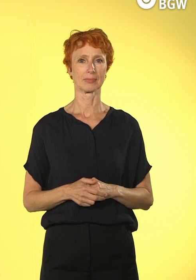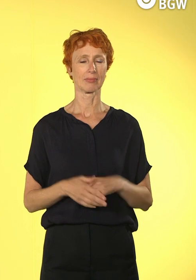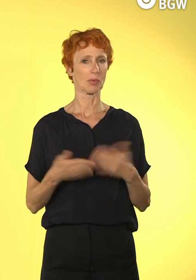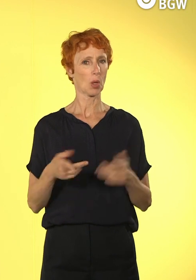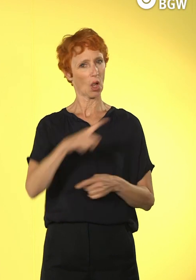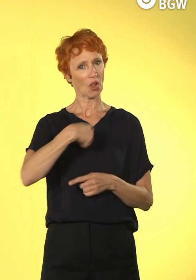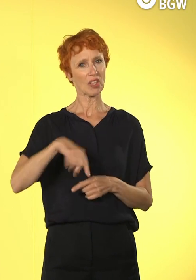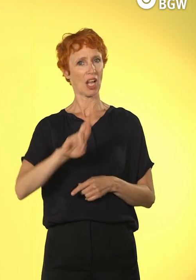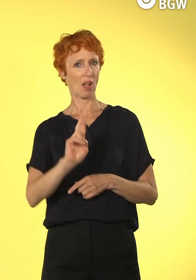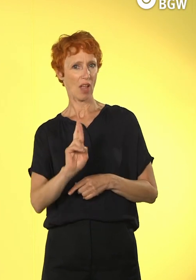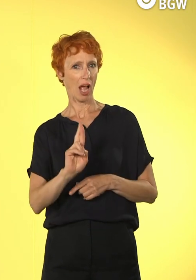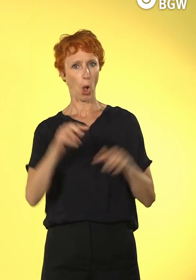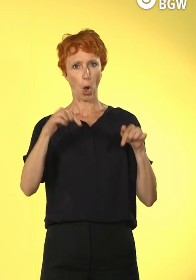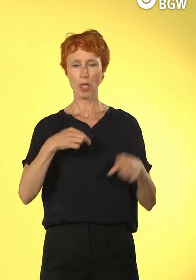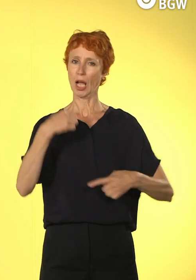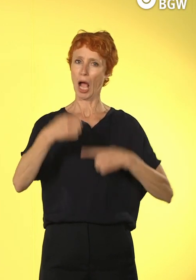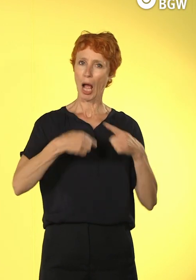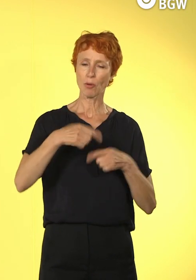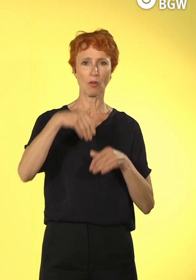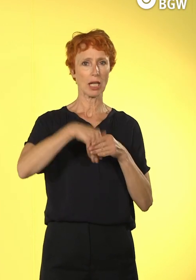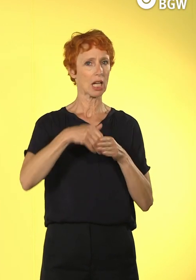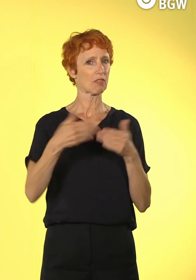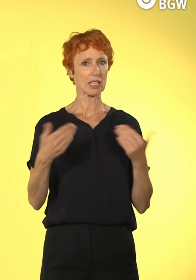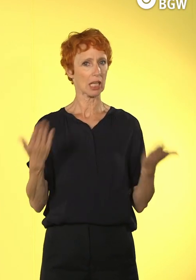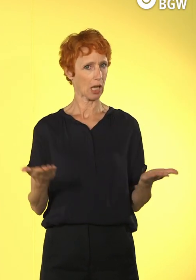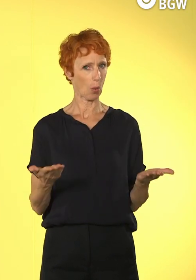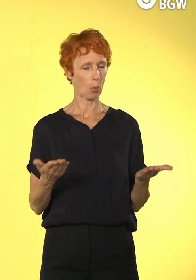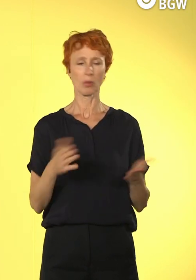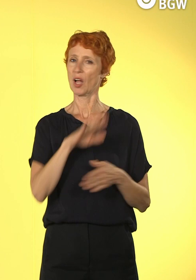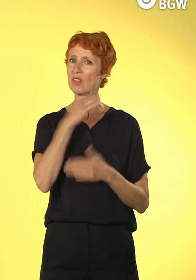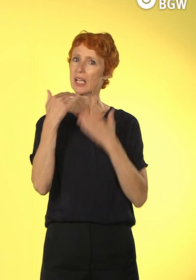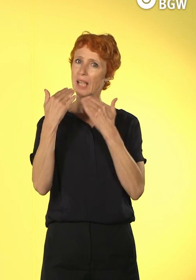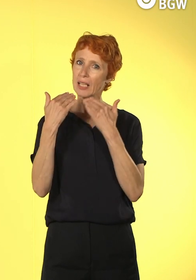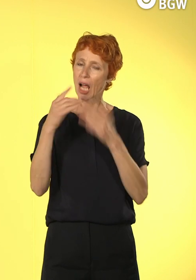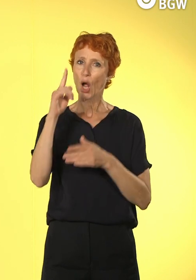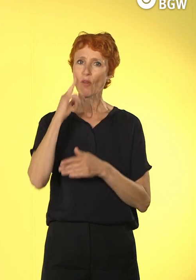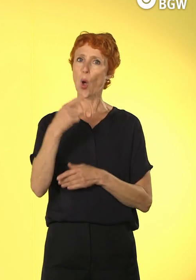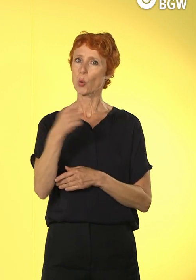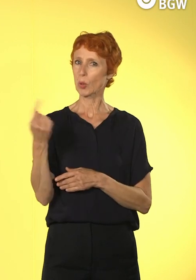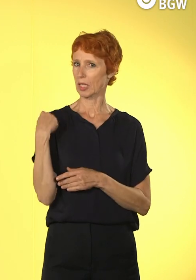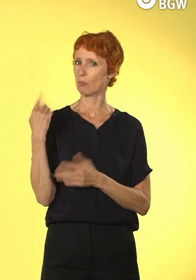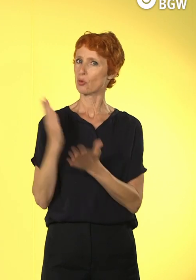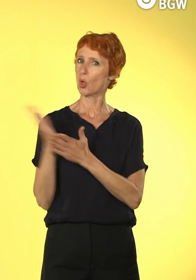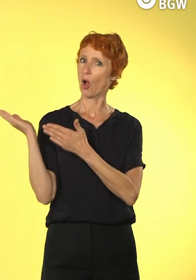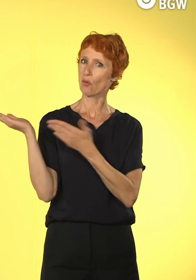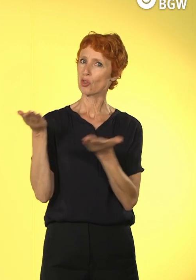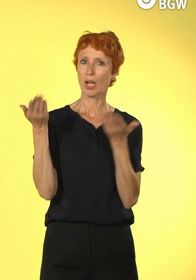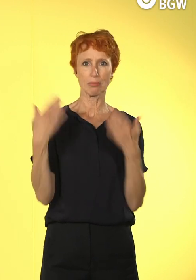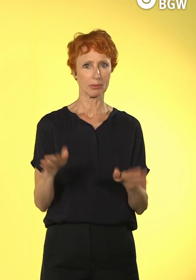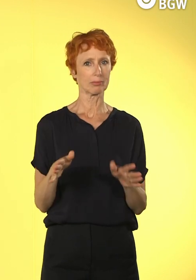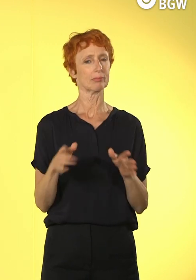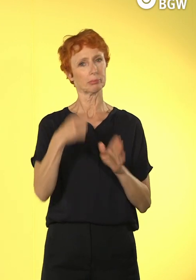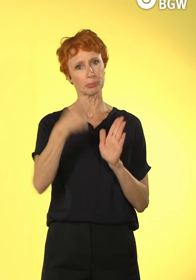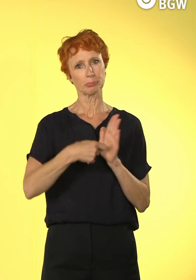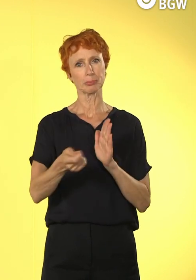sind und was wir heute machen. Vielen Dank, Frau Göritz, Sie haben uns ja schon vorgestellt. Insofern können wir uns diese